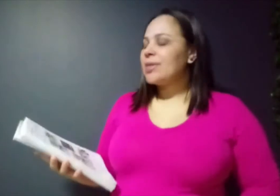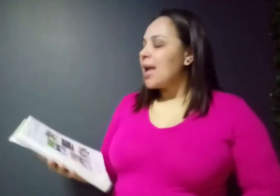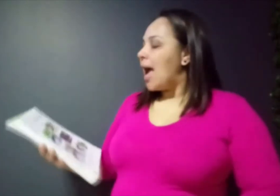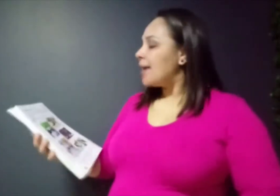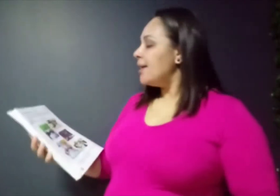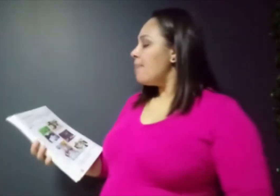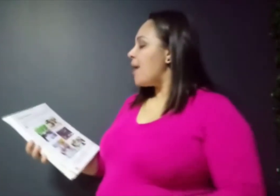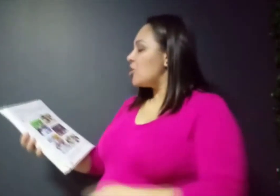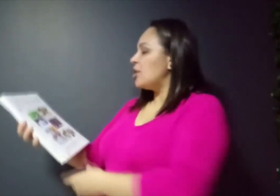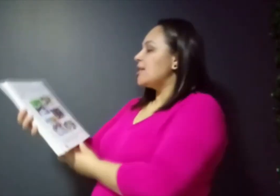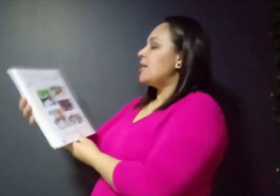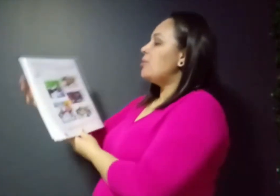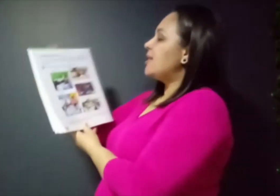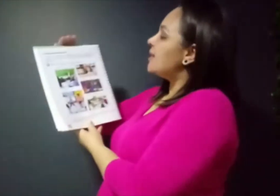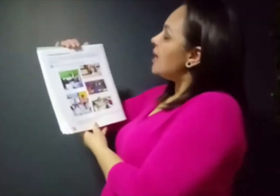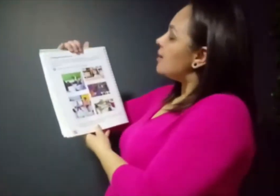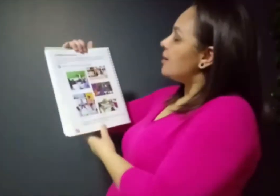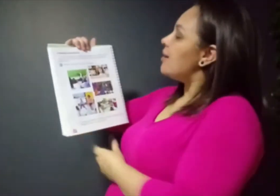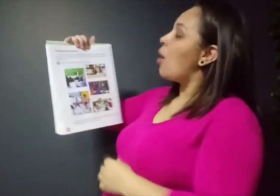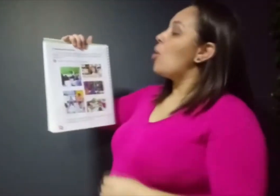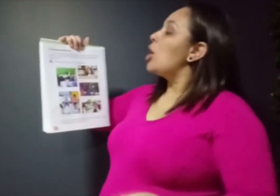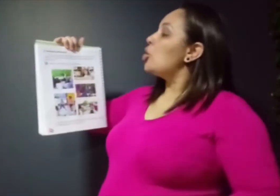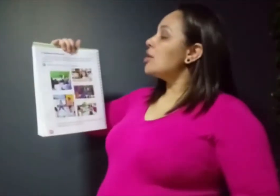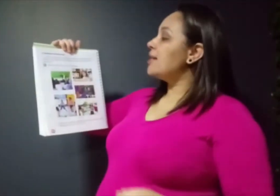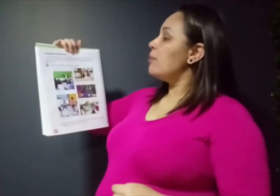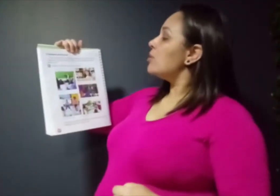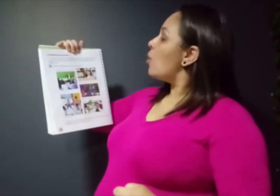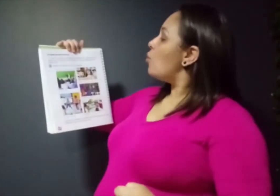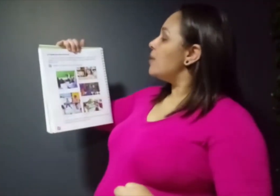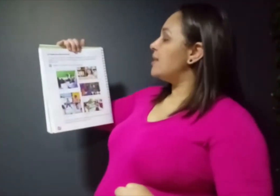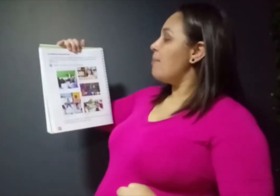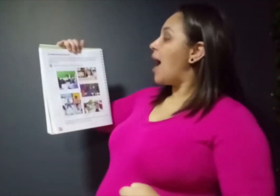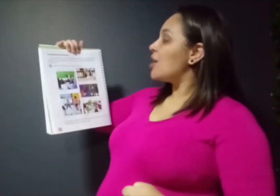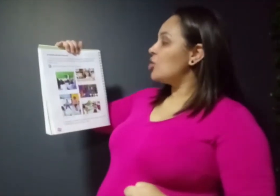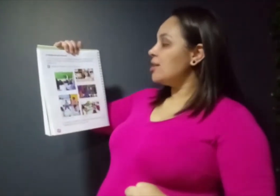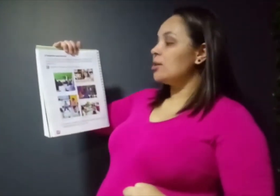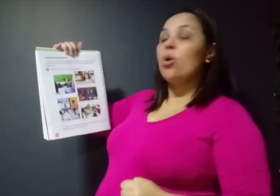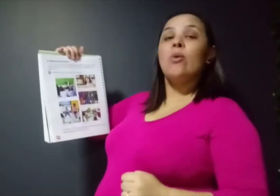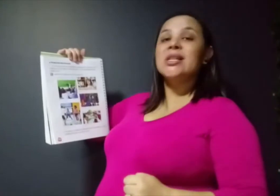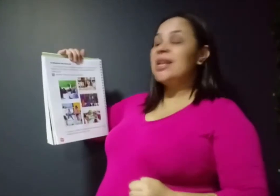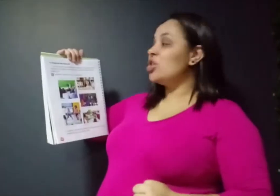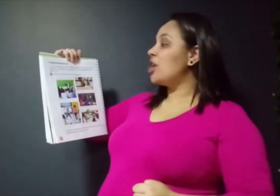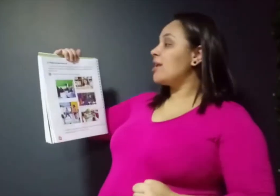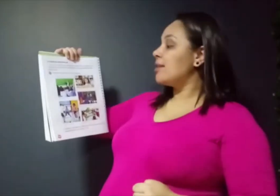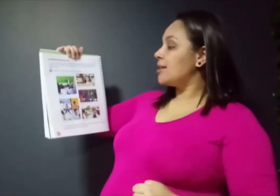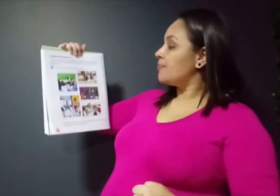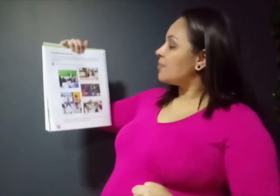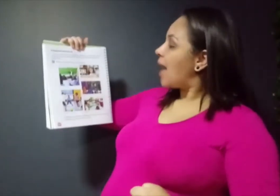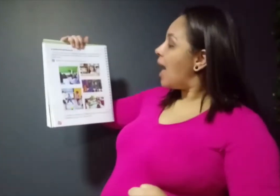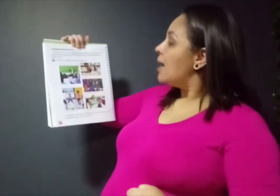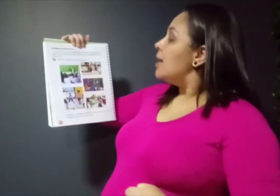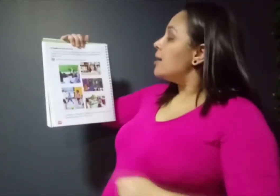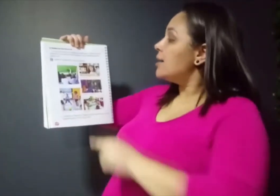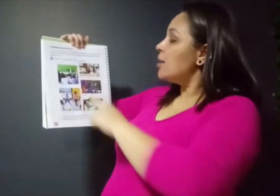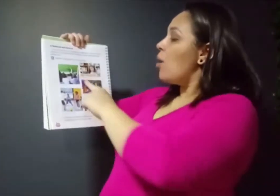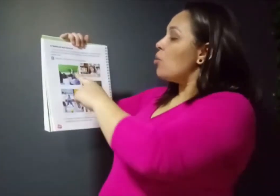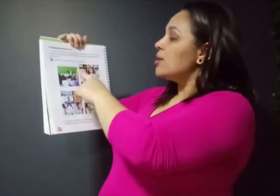Aqui na página 160, então, nós temos algumas imagens com as legendas, tá? Que são alguns